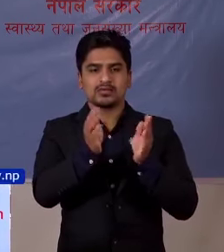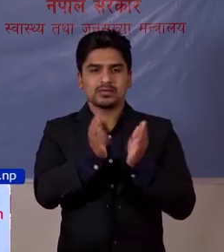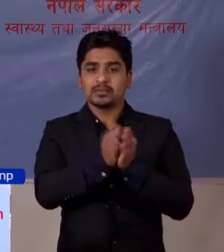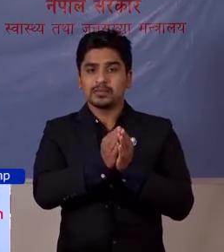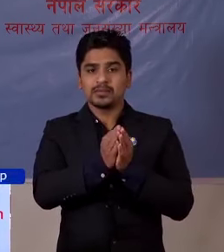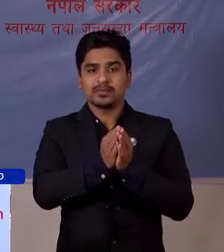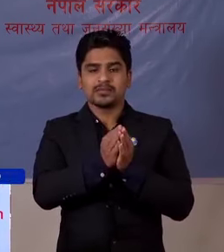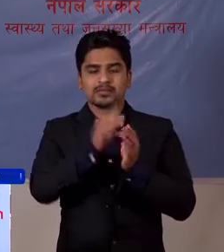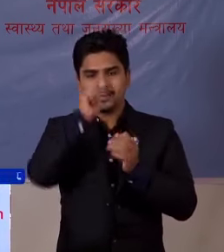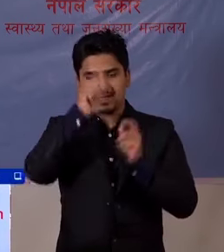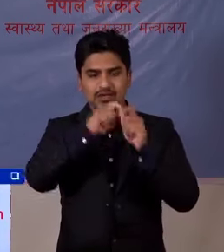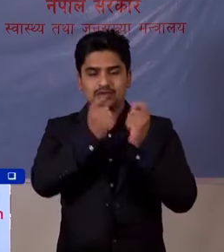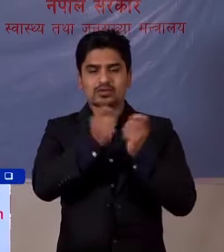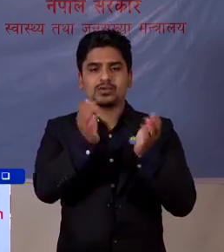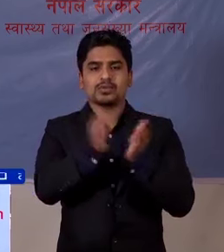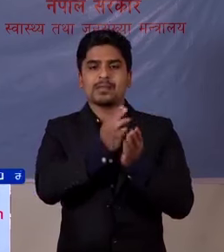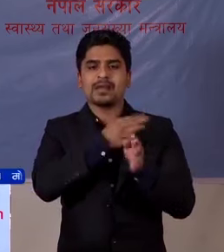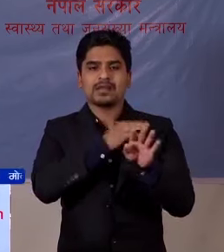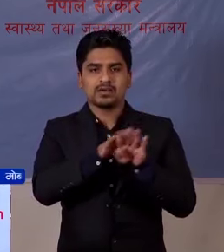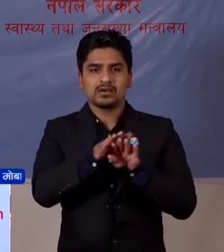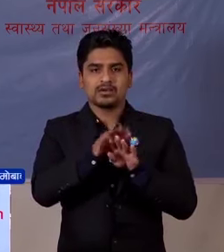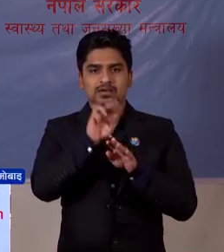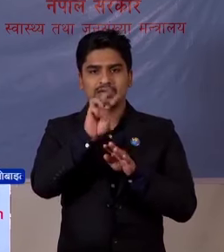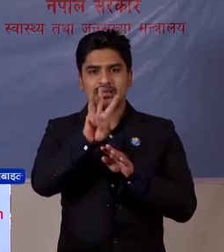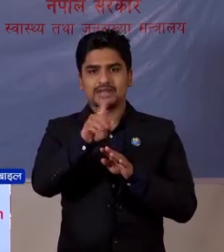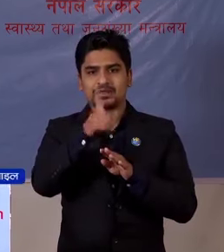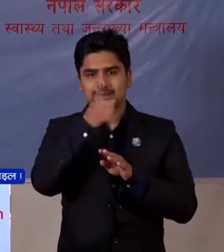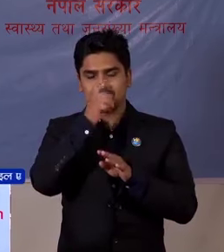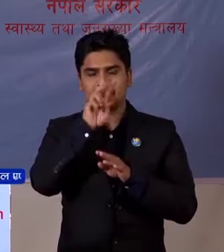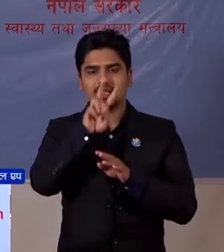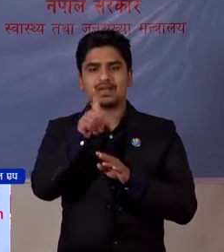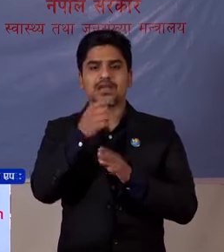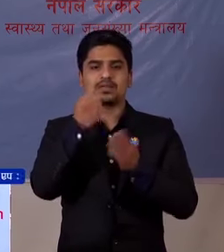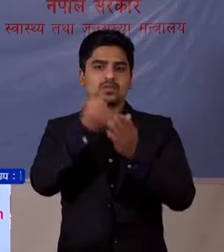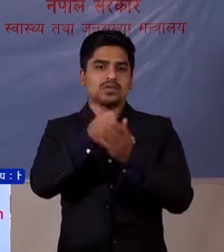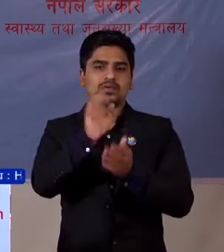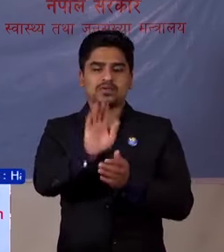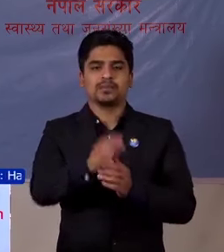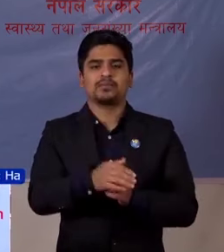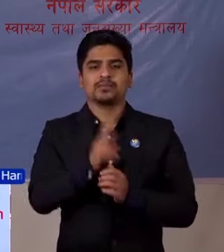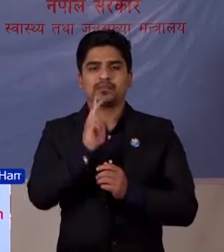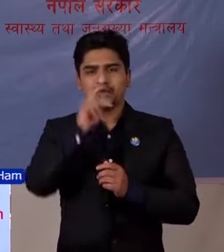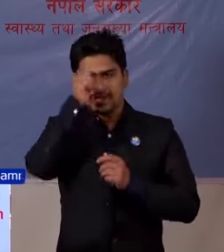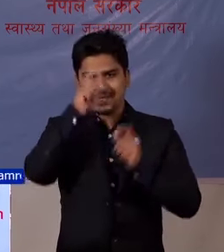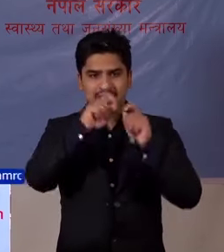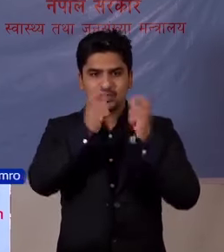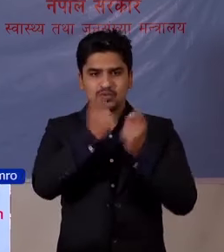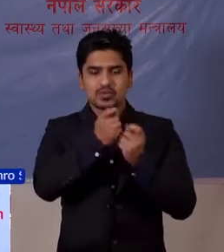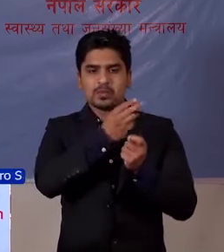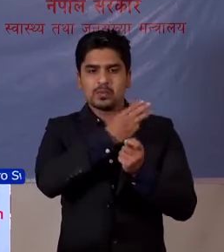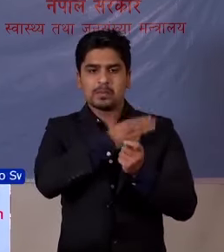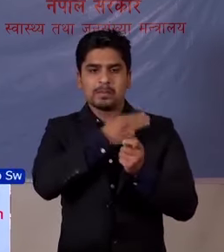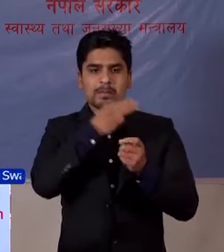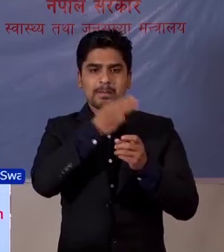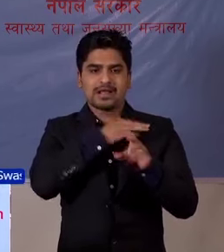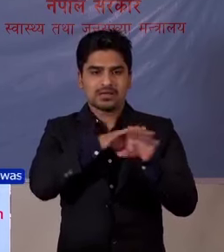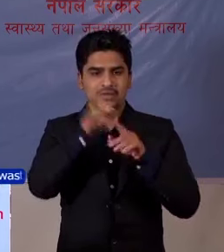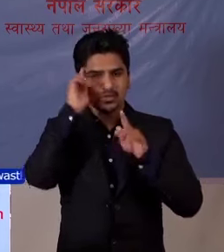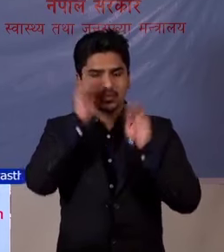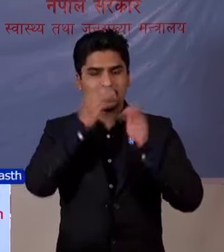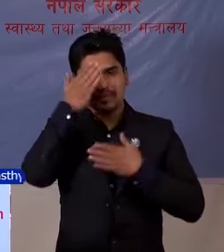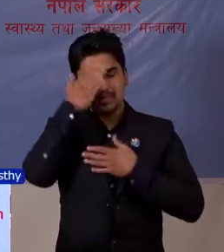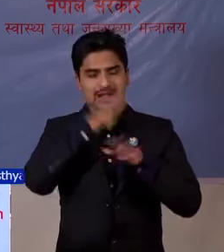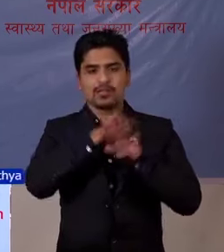सरी रेड जोनमा पर्ने ब्यक्ति अरो को संख्या 3211 पुगे को छा यो रेड जोनमा परेका ब्यक्ति अरो संबावीत